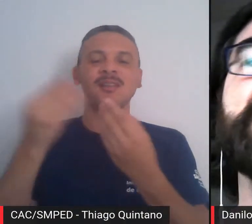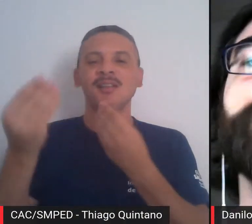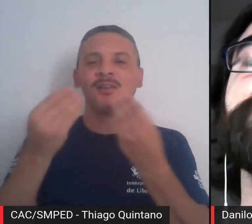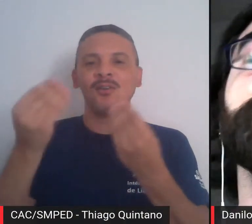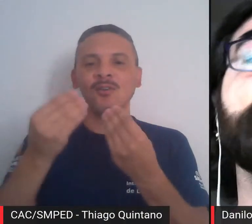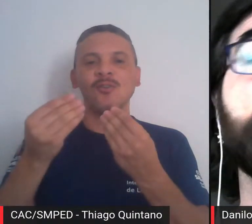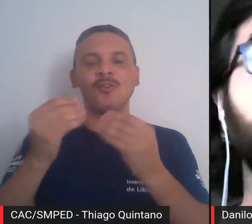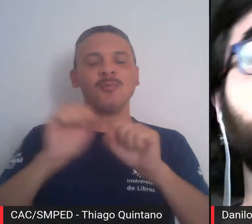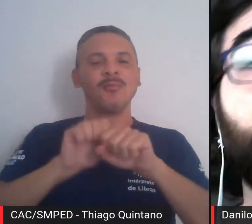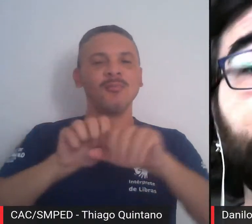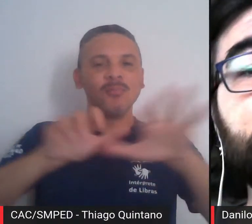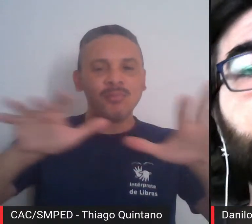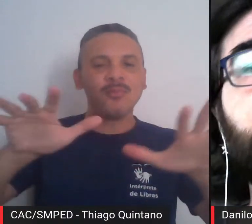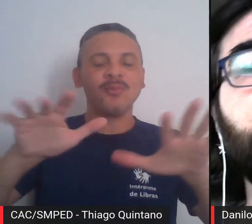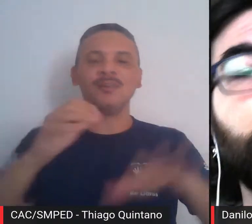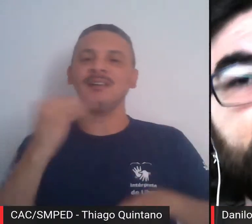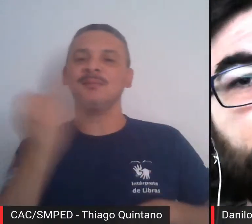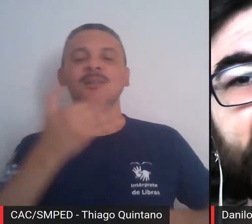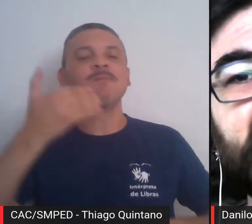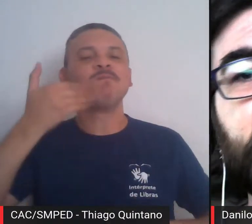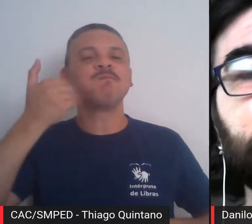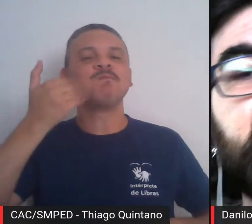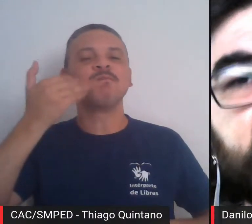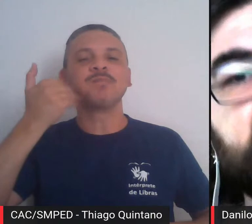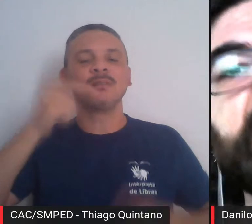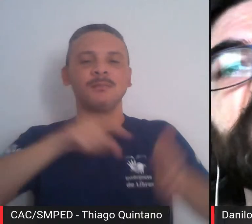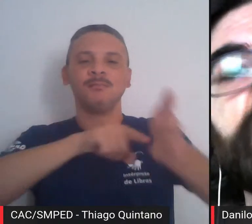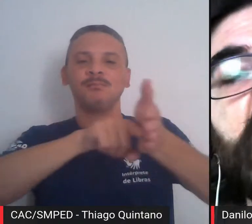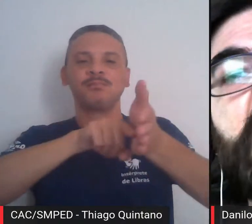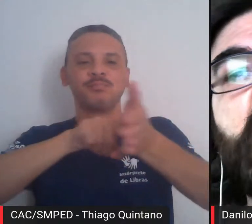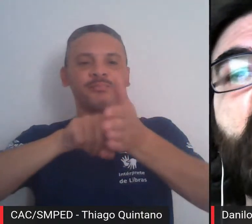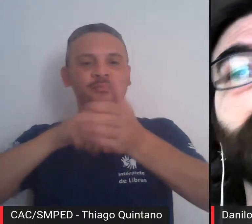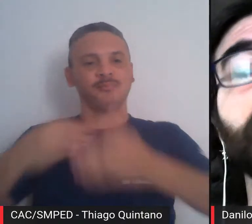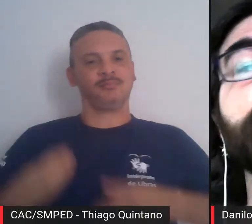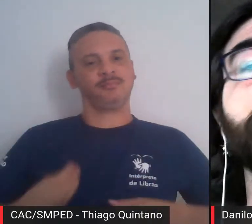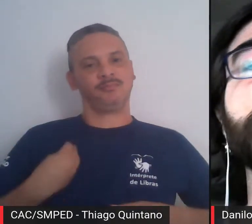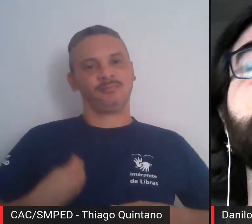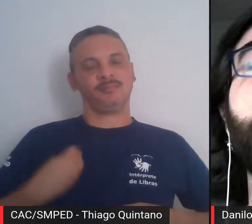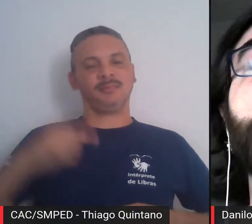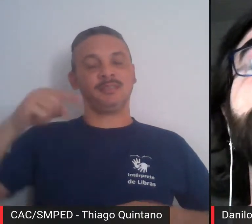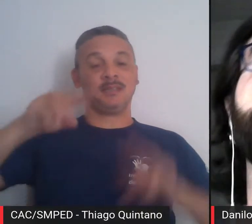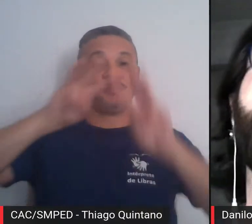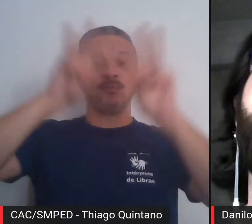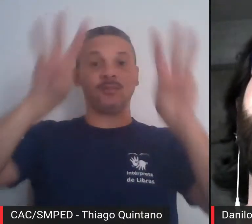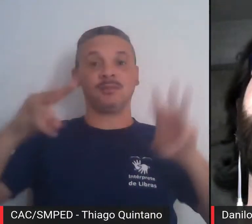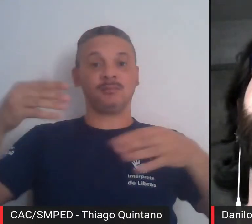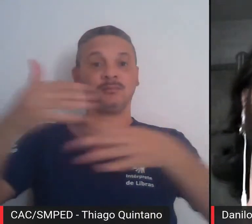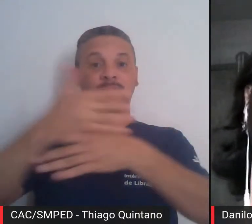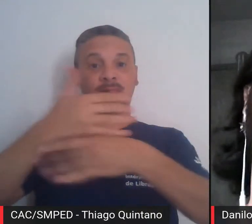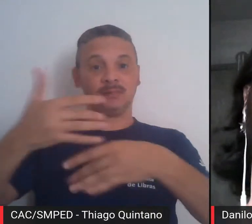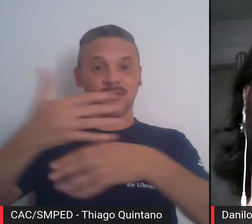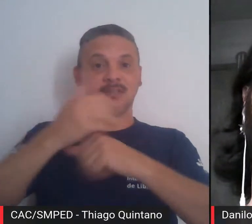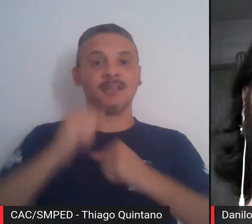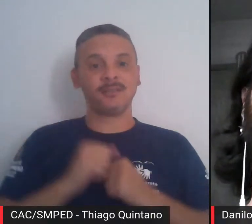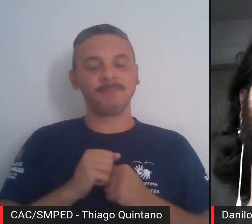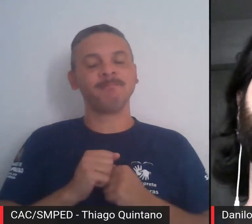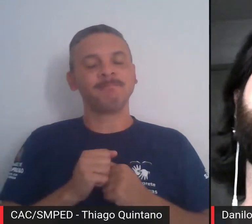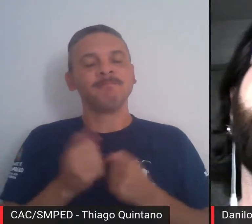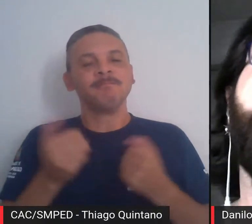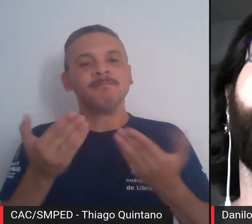propagação e difusão do conhecimento e da pesquisa que existe no Museu da Cidade. E também